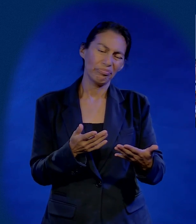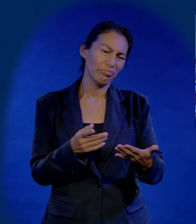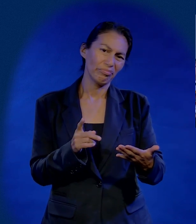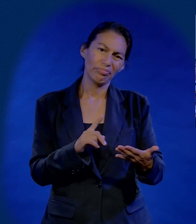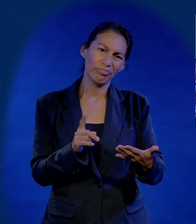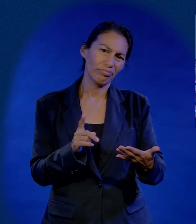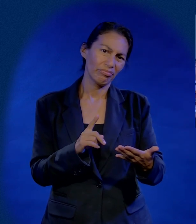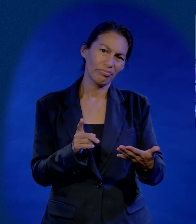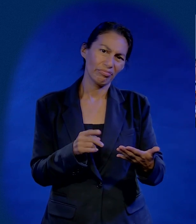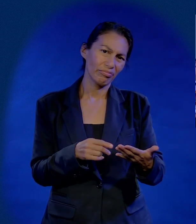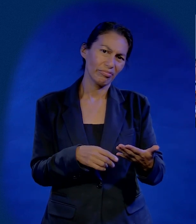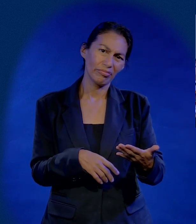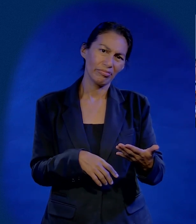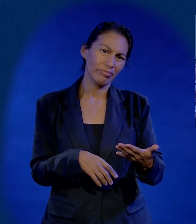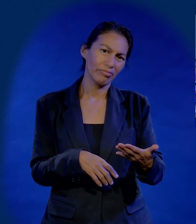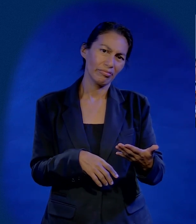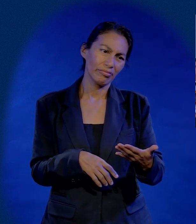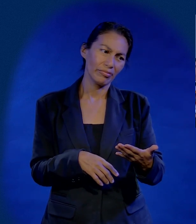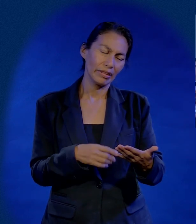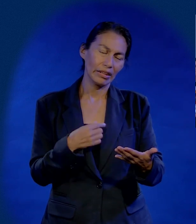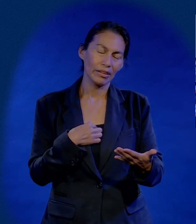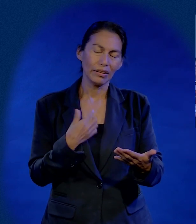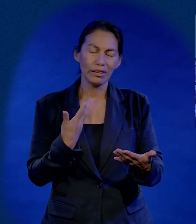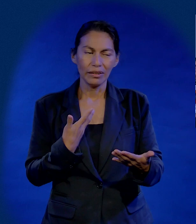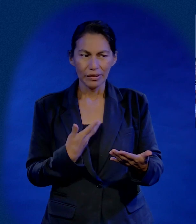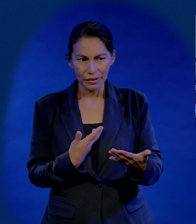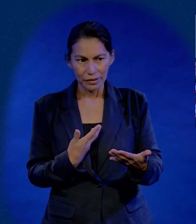Nah, nah, nah, nah, nah.